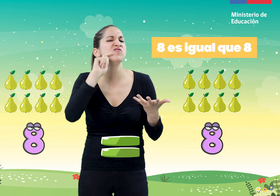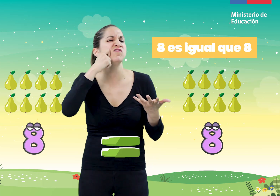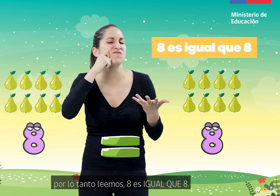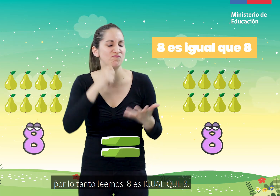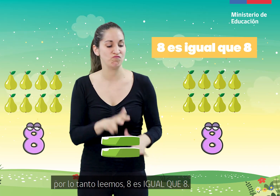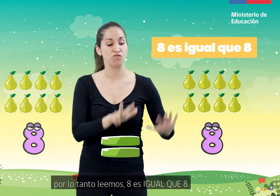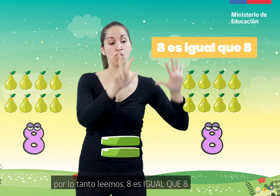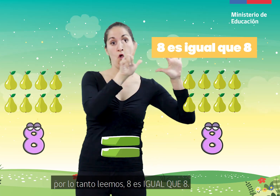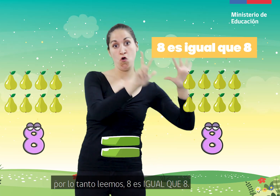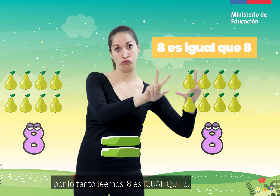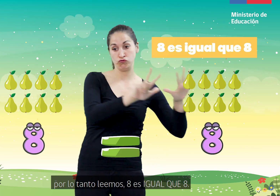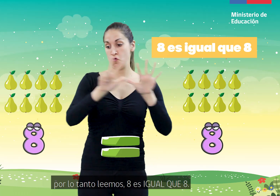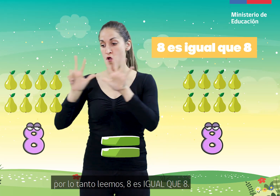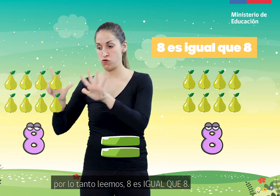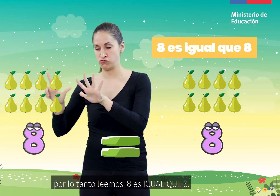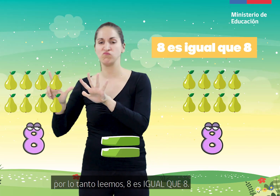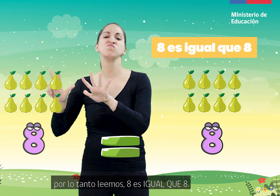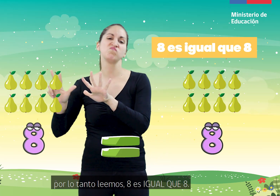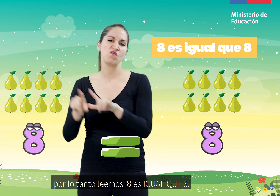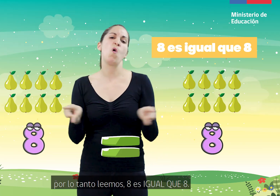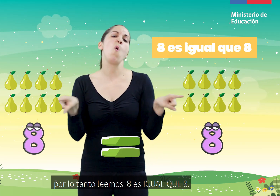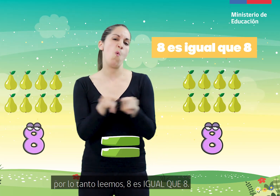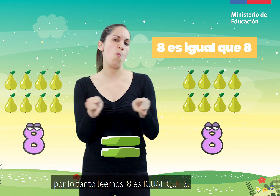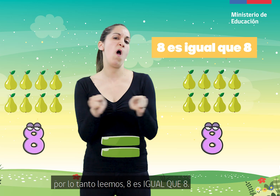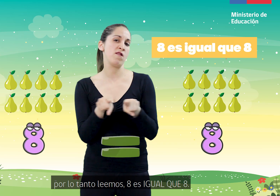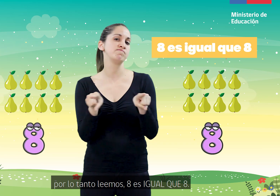Por lo tanto, leemos 8 es igual que 8.